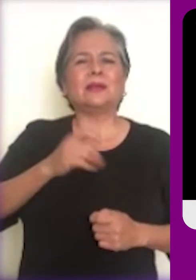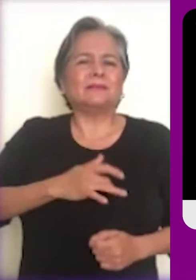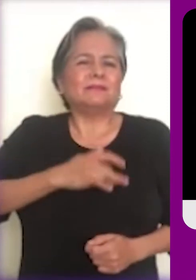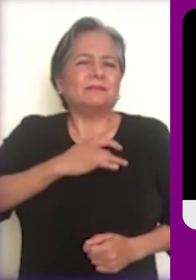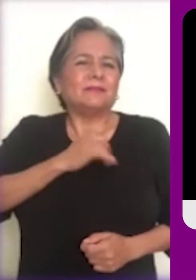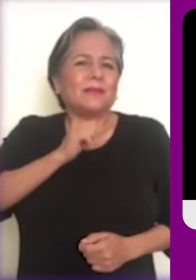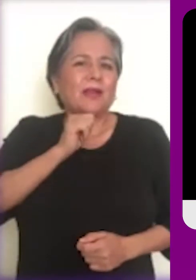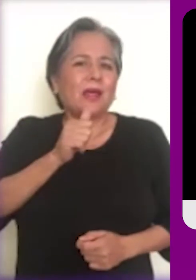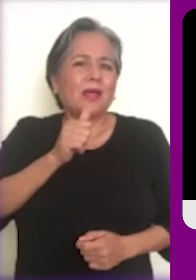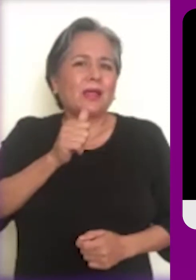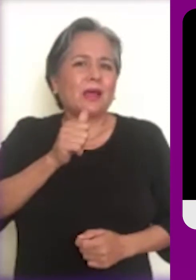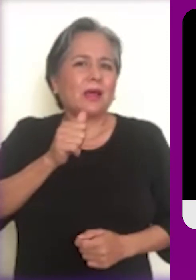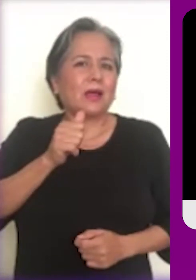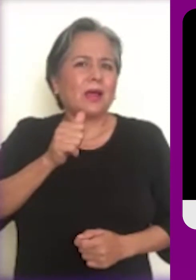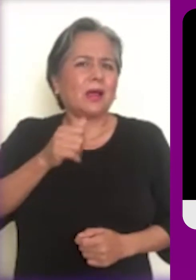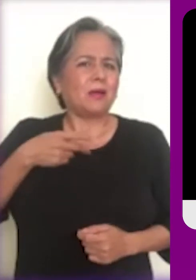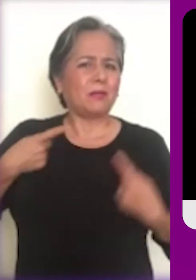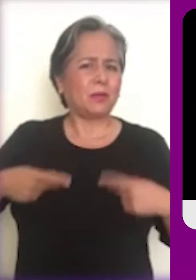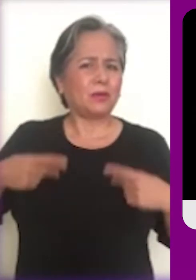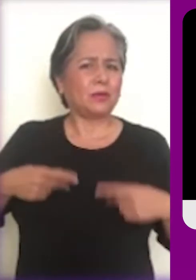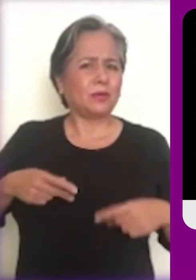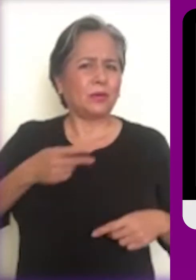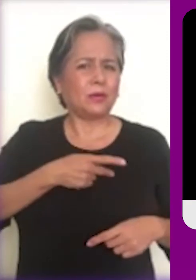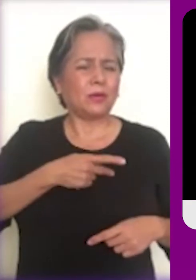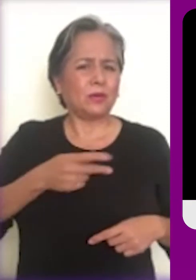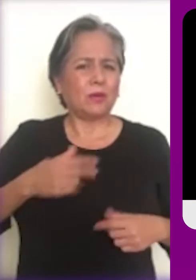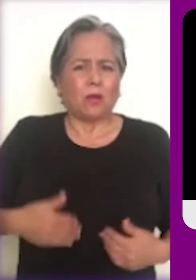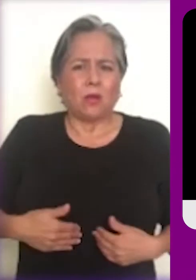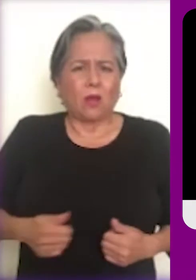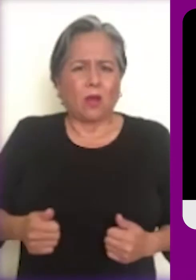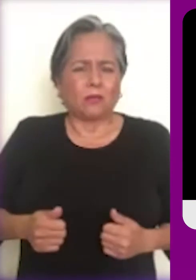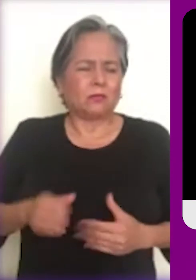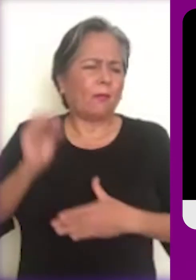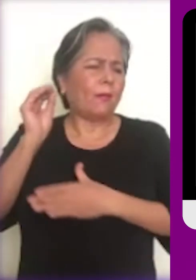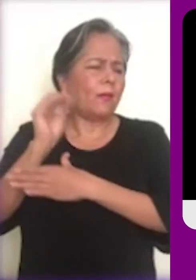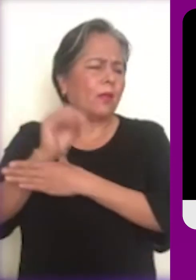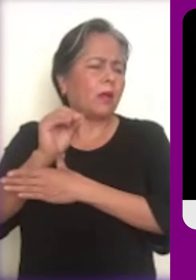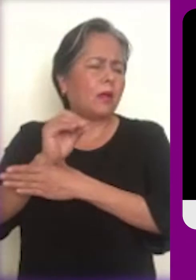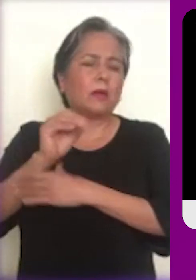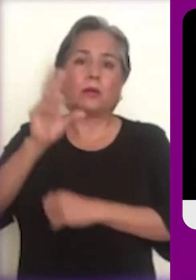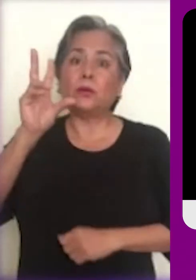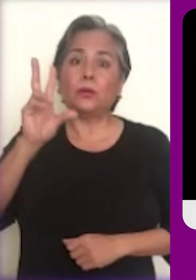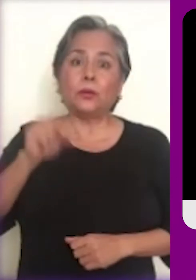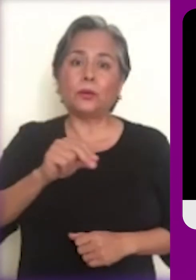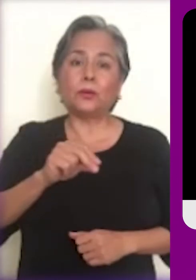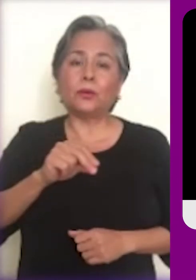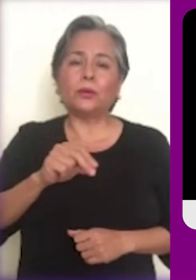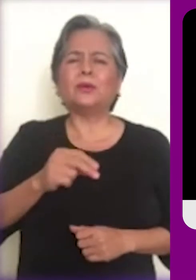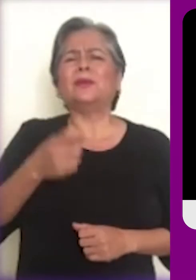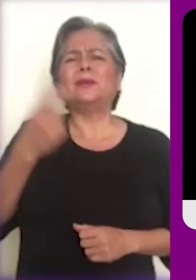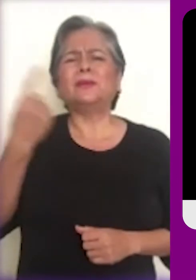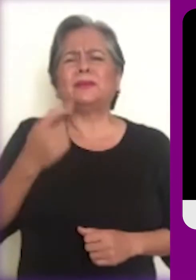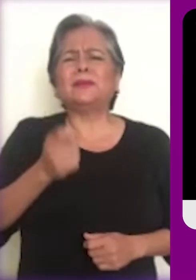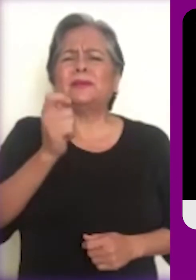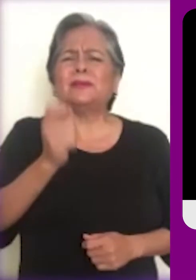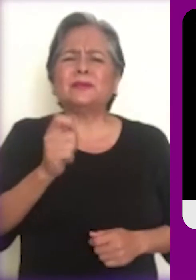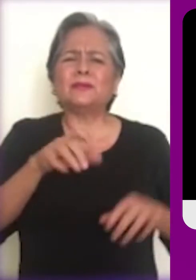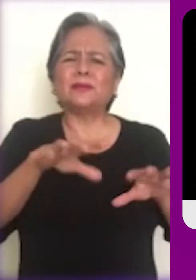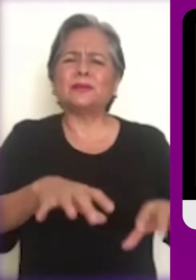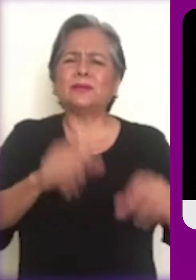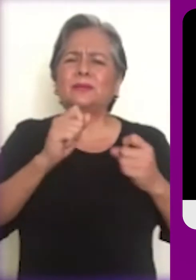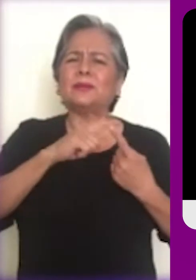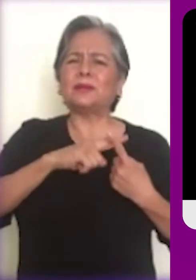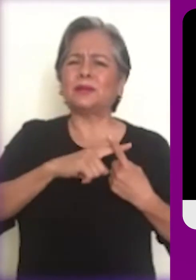cruz no es adormecer las conciencias para que la situación de hambre, pobreza y miseria siga igual.